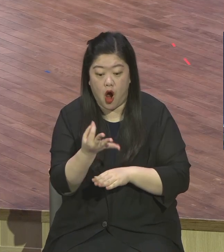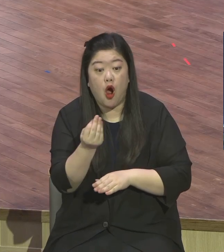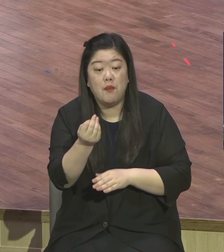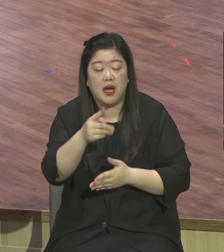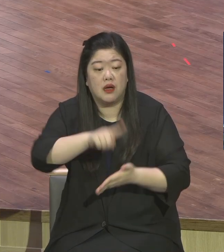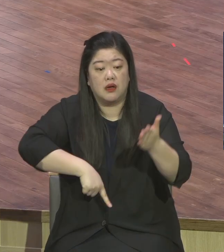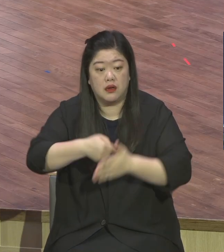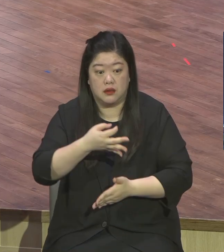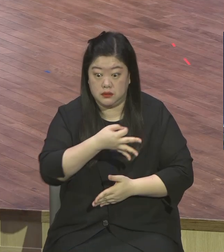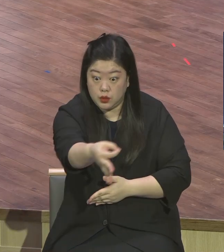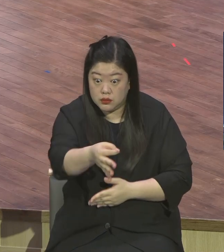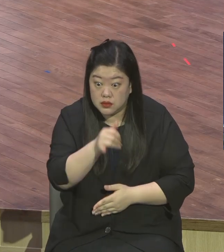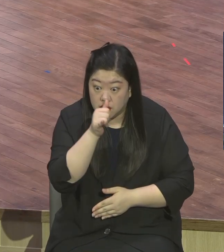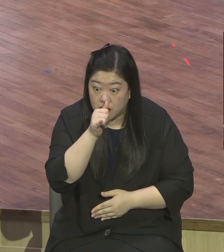값을 안 치잖아요 선물은